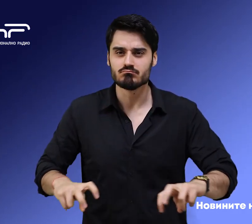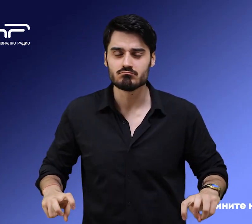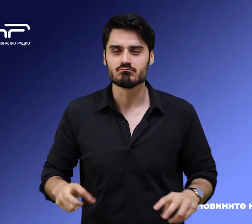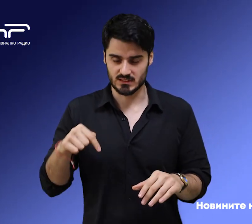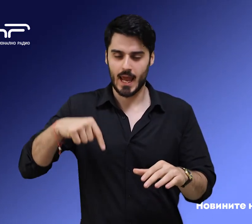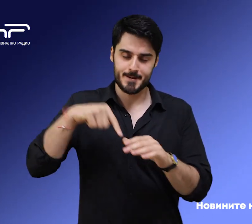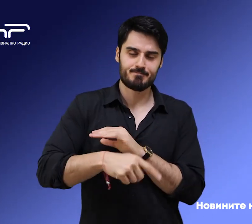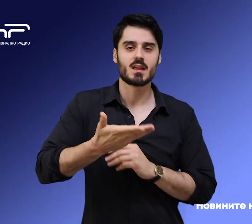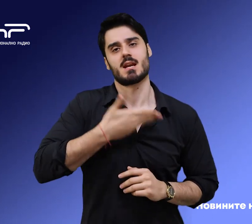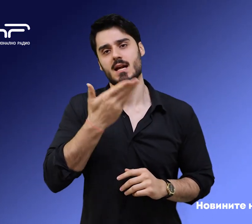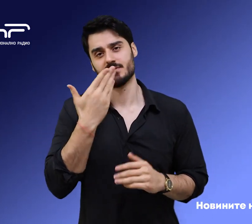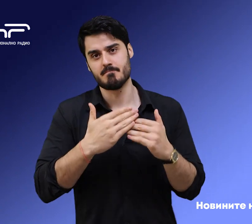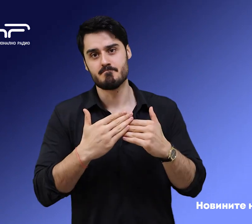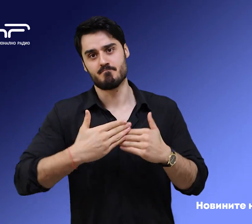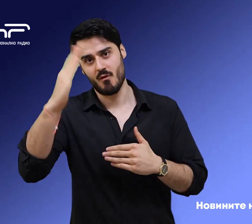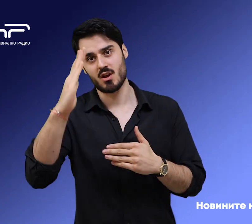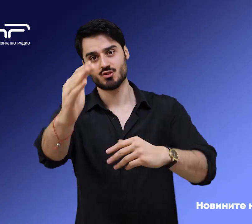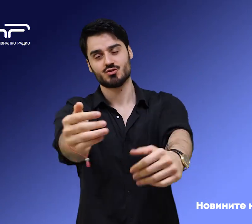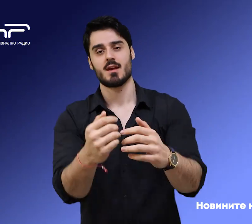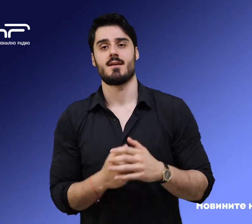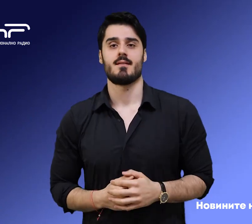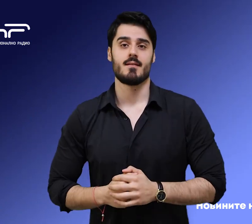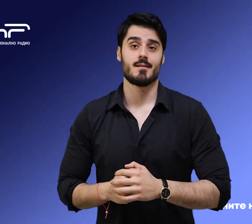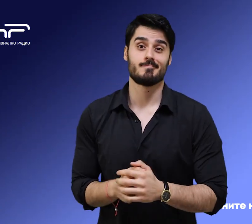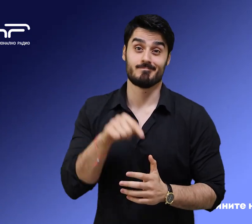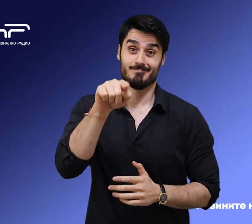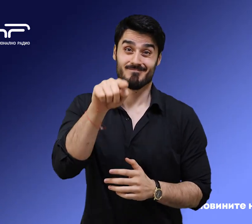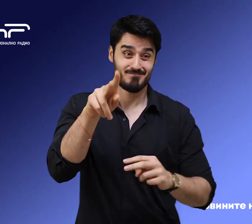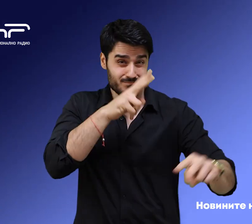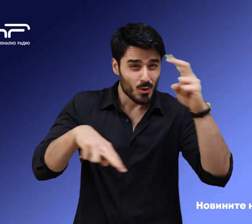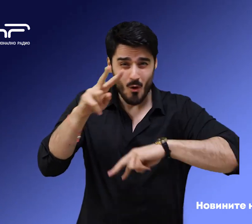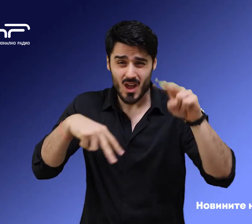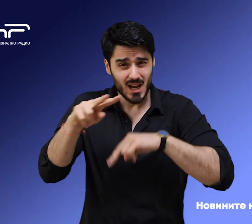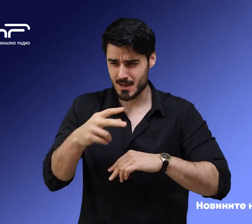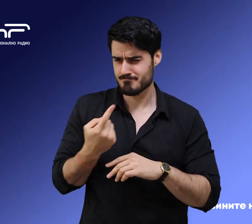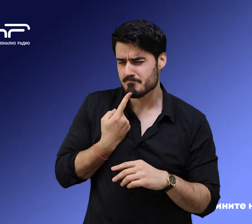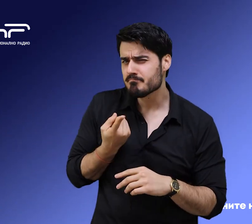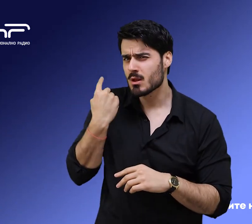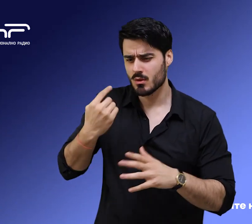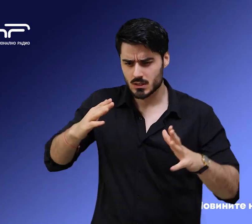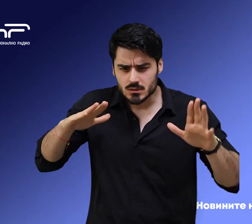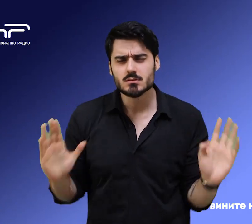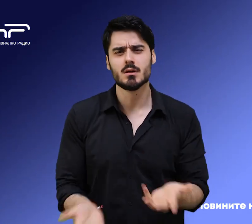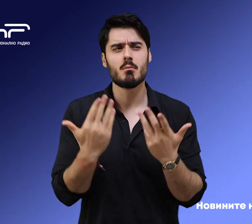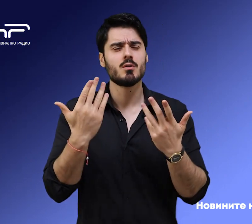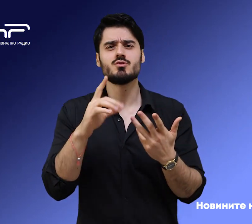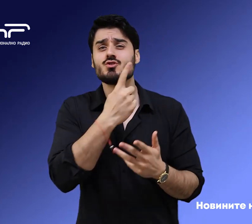Подробностите от кореспондента ни в Брюксел Ангелина Пискова. От тези проверки миналата година са започнати 101 за